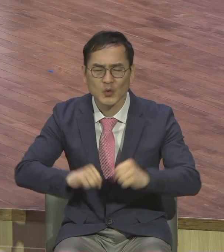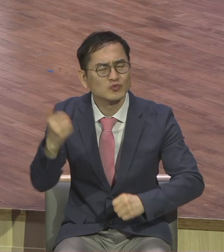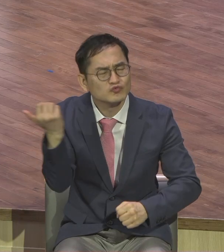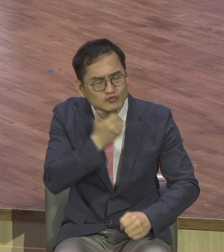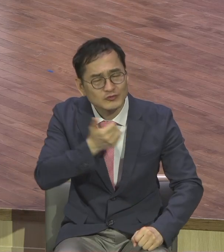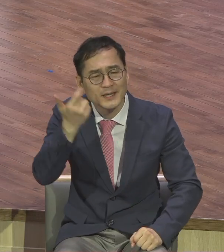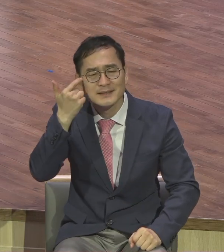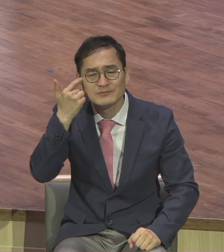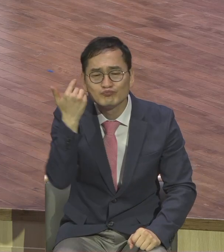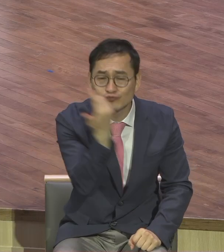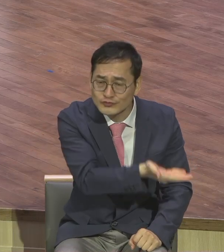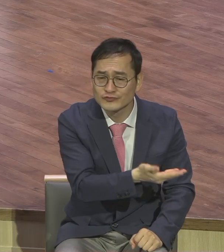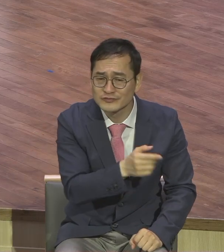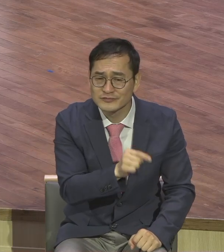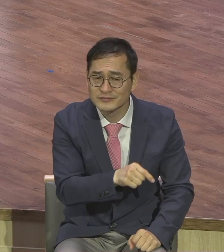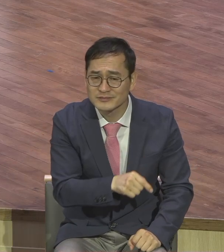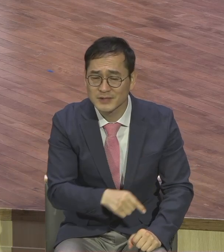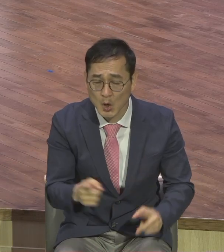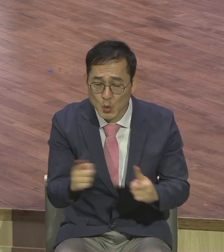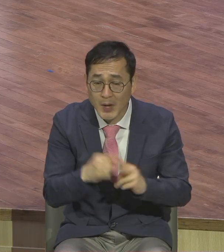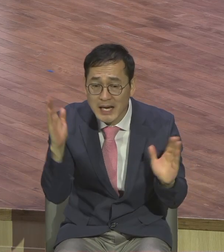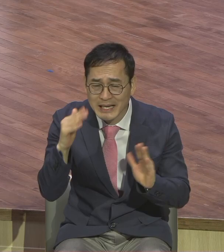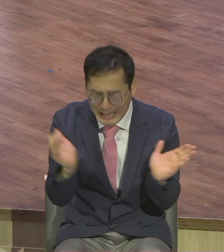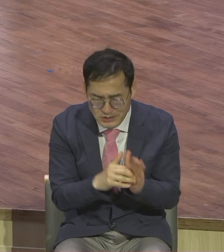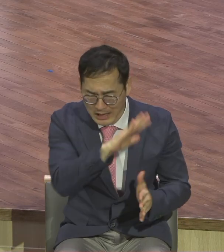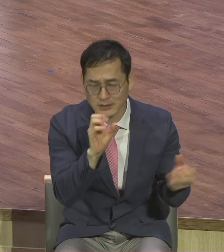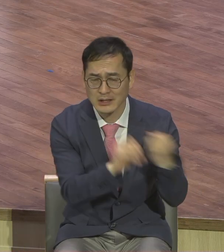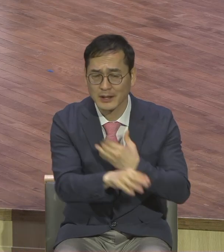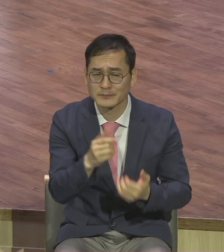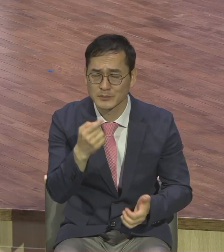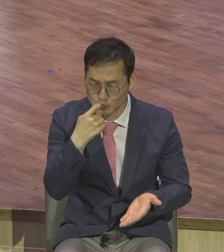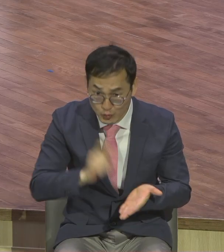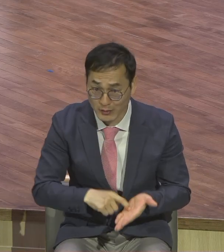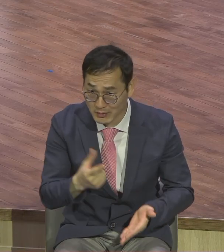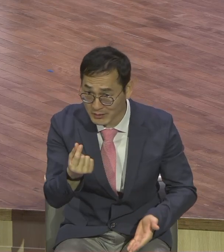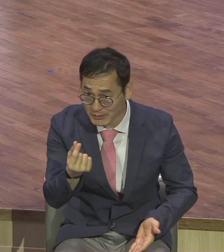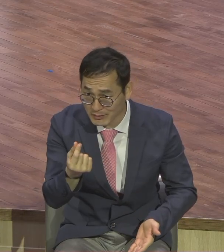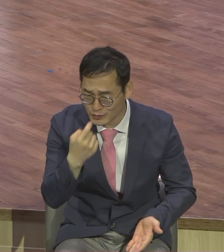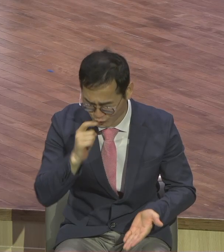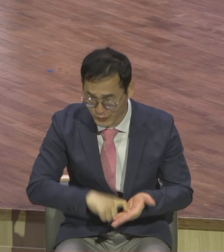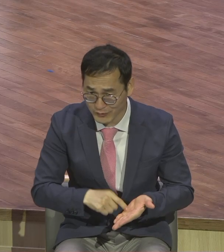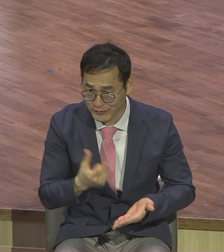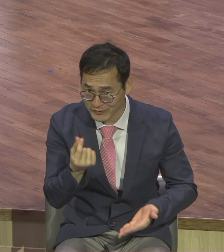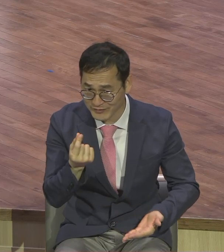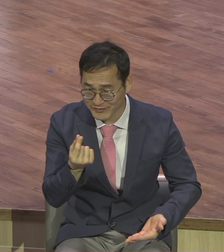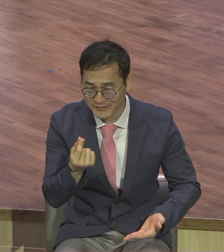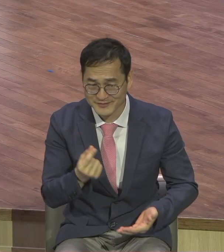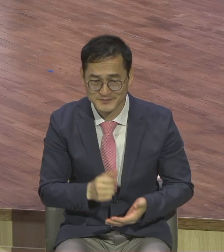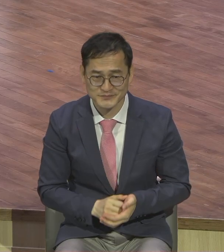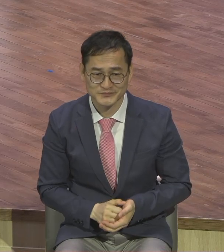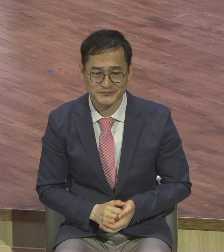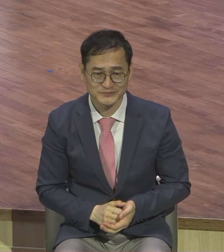질문입니다. 초등학생이 답할 수 있죠. 질문을 했어요. 여기서 맏아들이 뭐요?